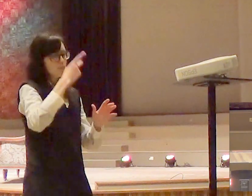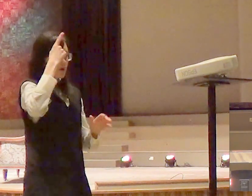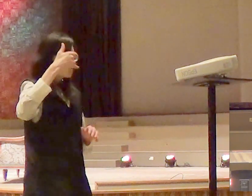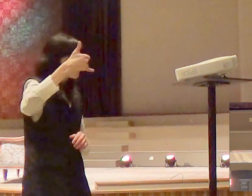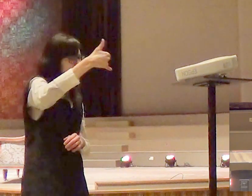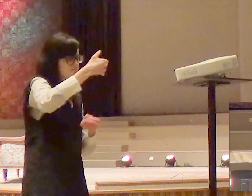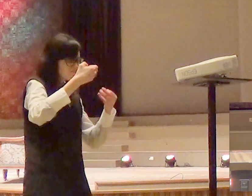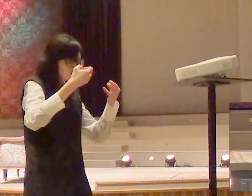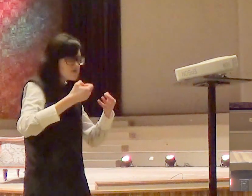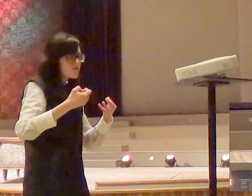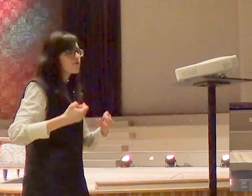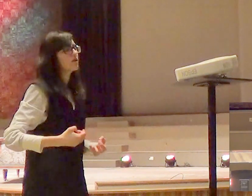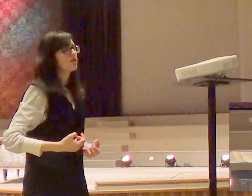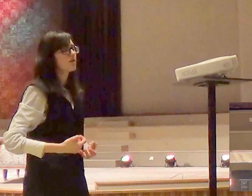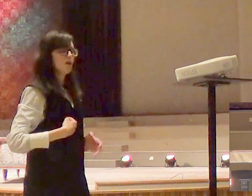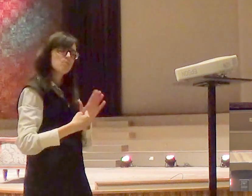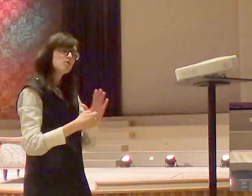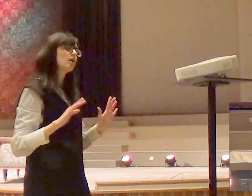como esse negócio aqui funciona porque eu sou Deus